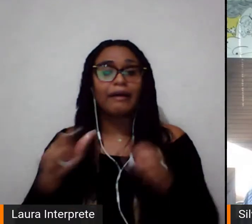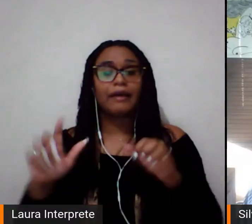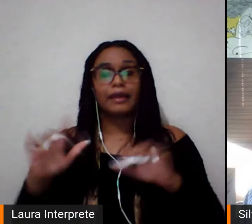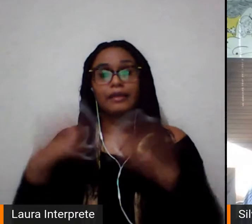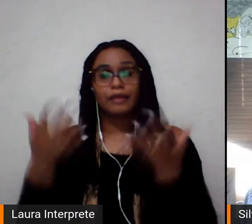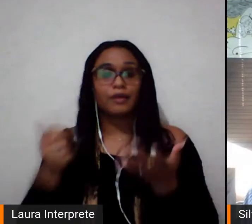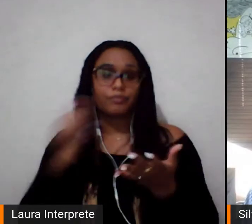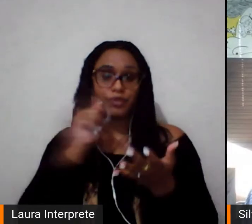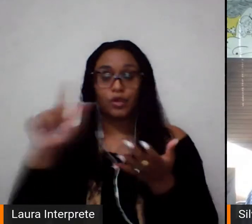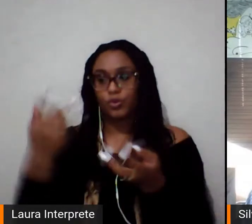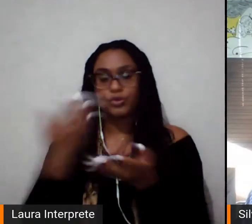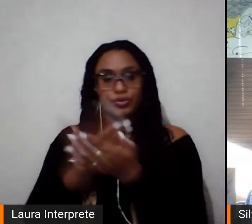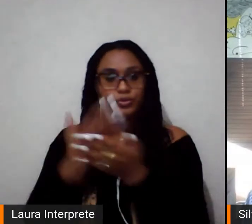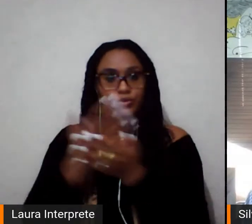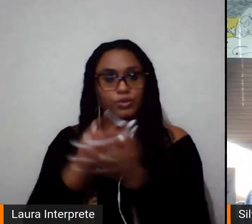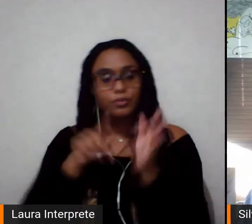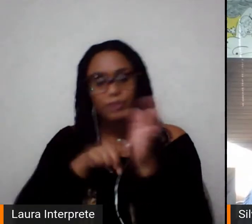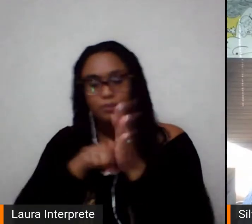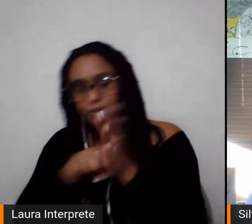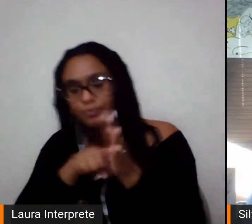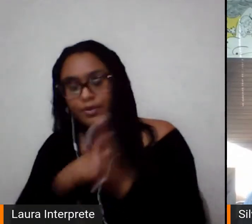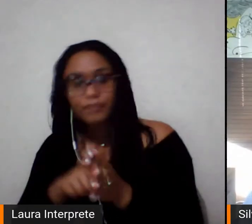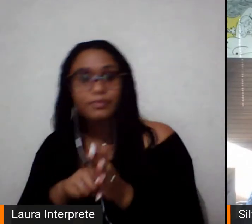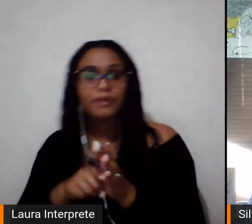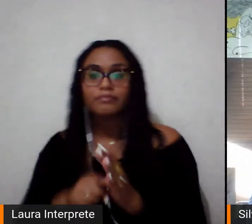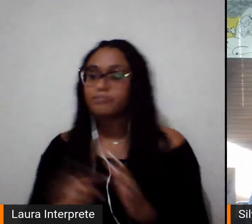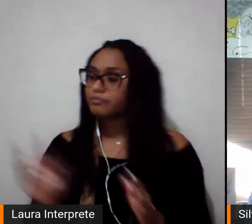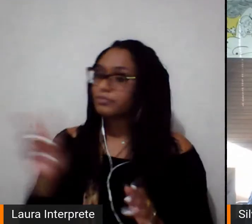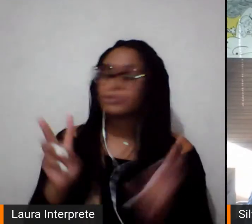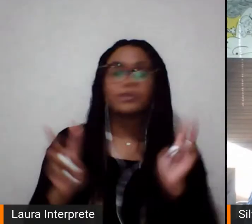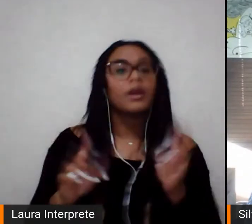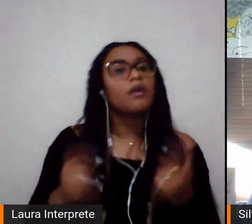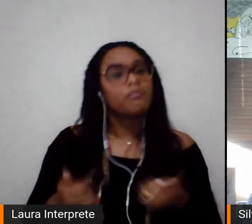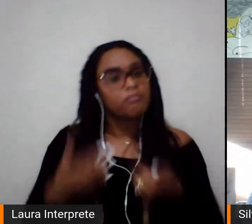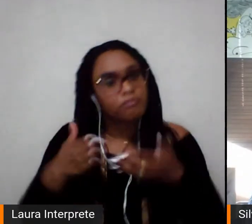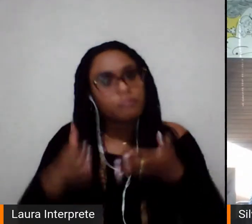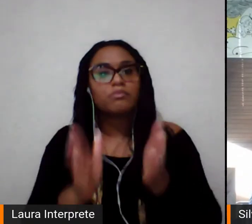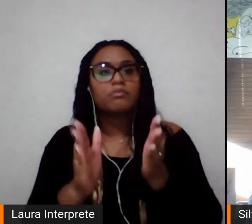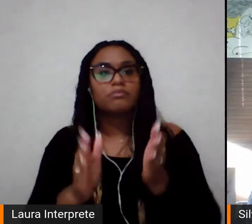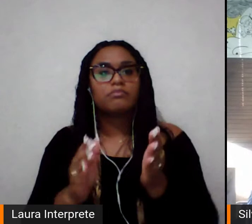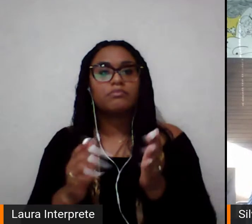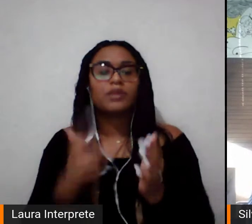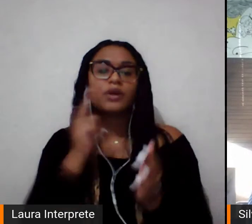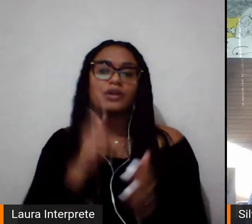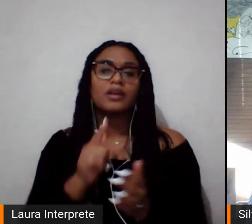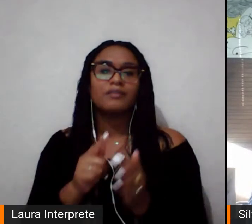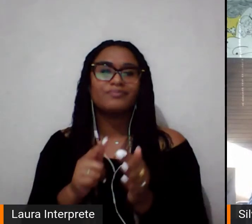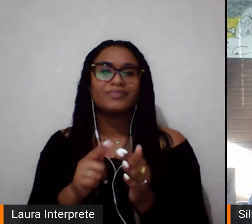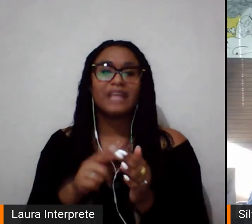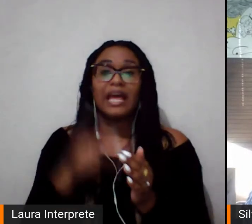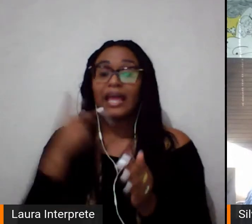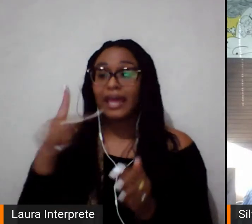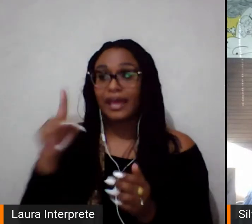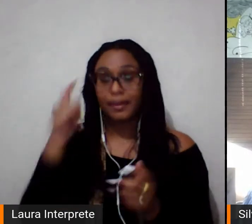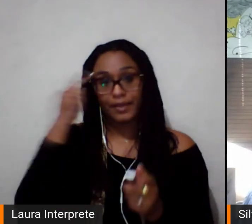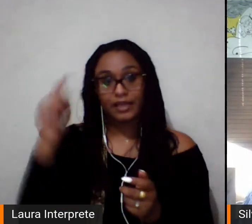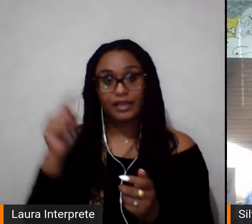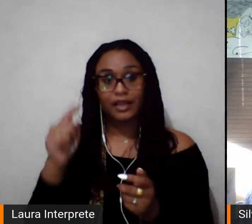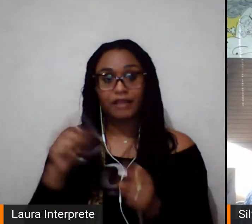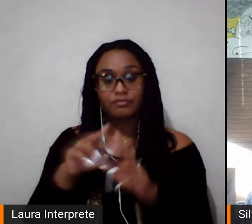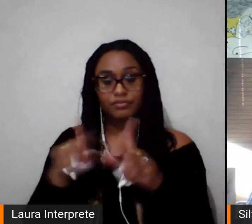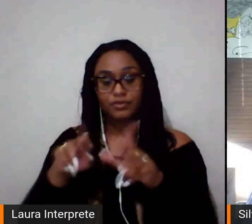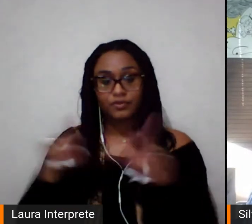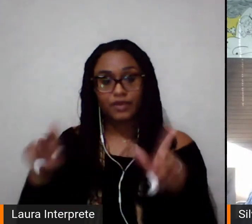pensado pelos homens e para os homens. Então, para as mulheres se inserir no esporte, permanecer no esporte, é luta cotidiana,